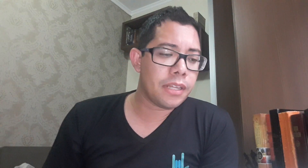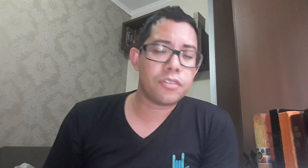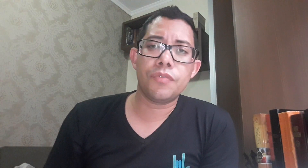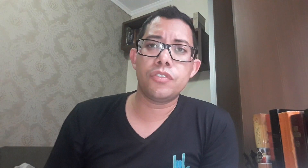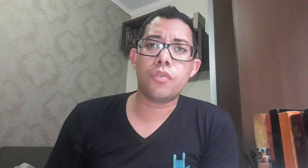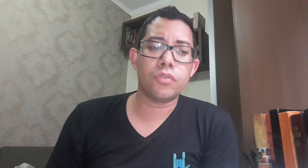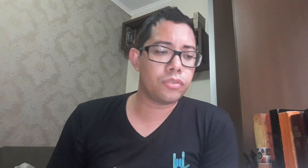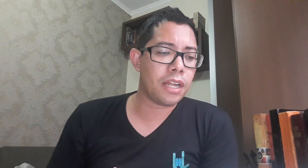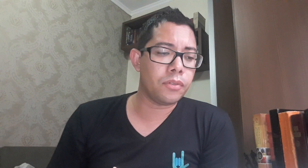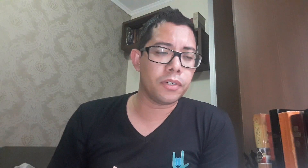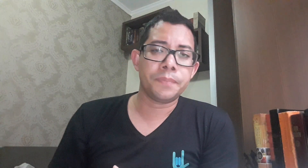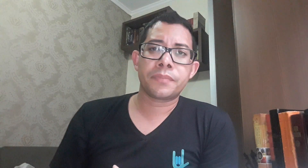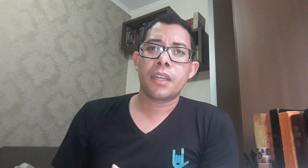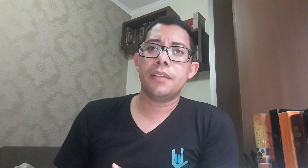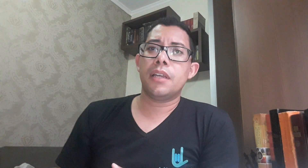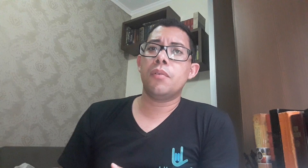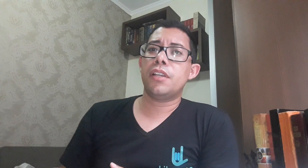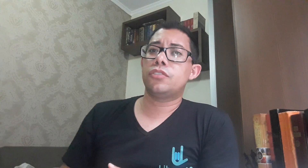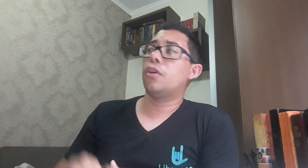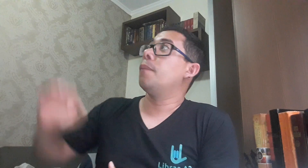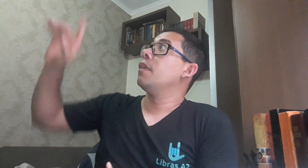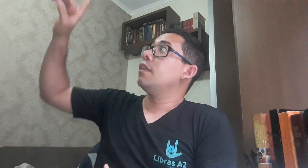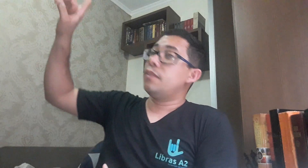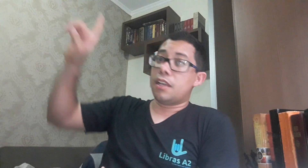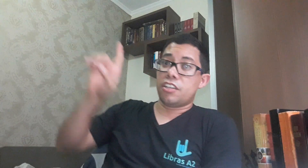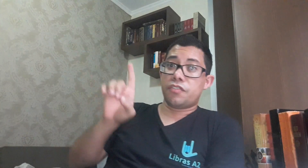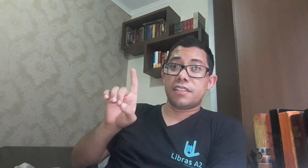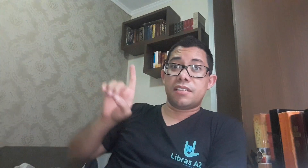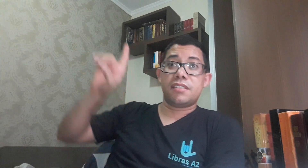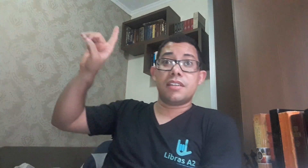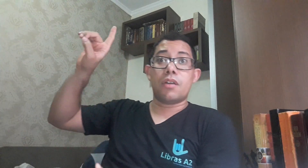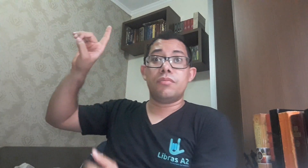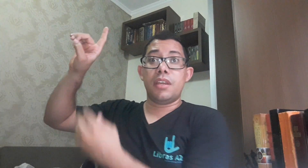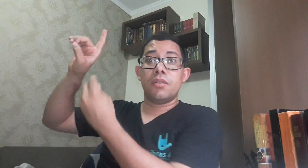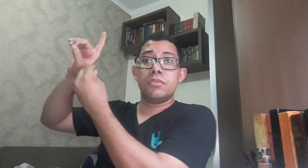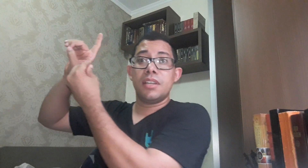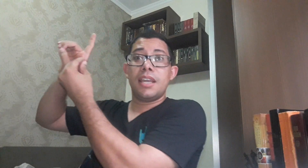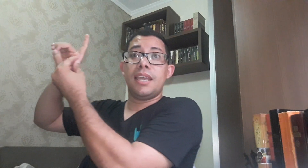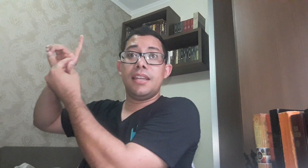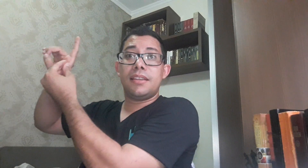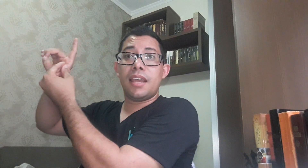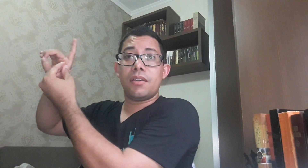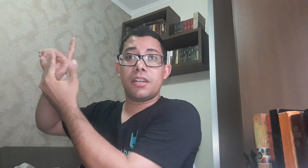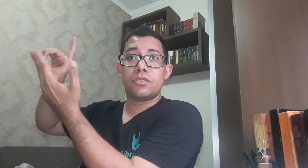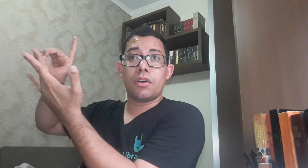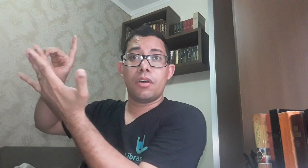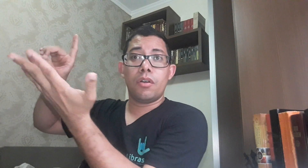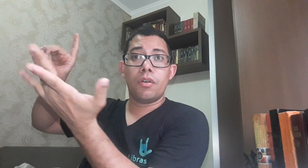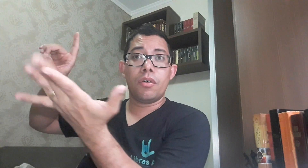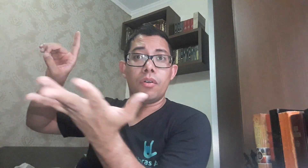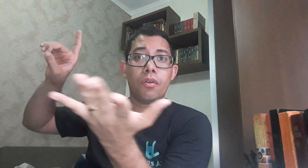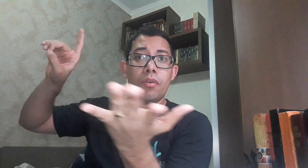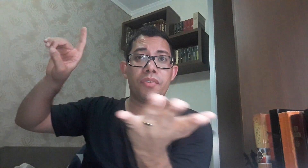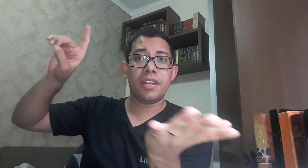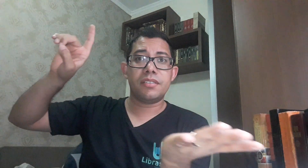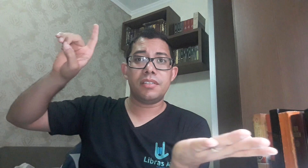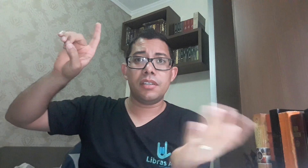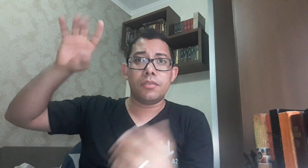das chuvas do Consulador. Então olha só, a gente faz esse sinal. Deus, ele tem, olha só, oferecido